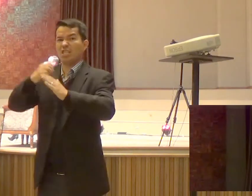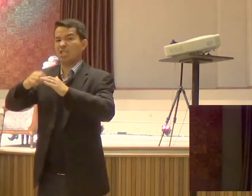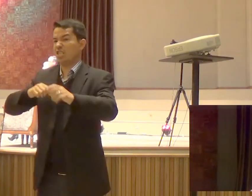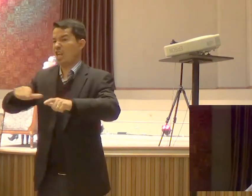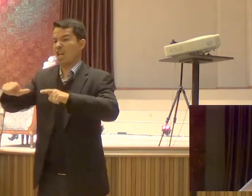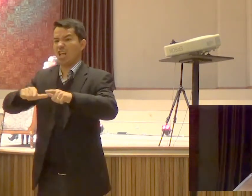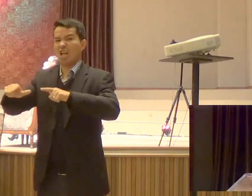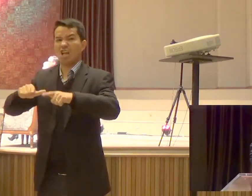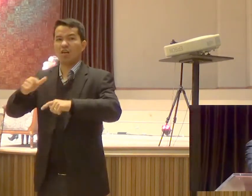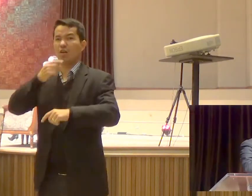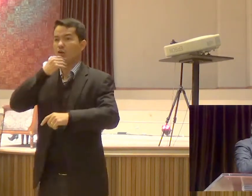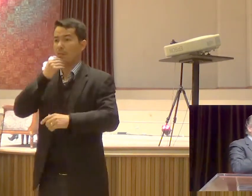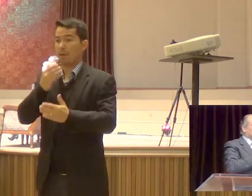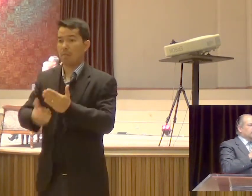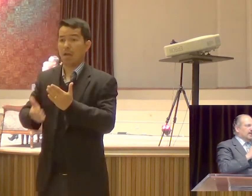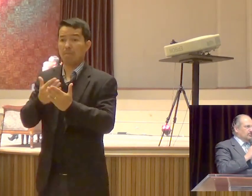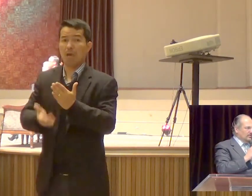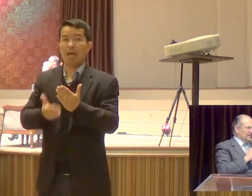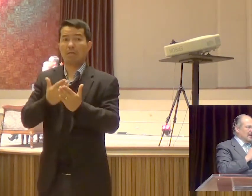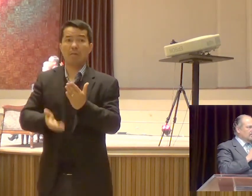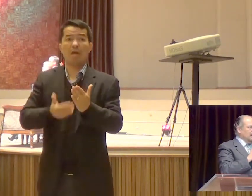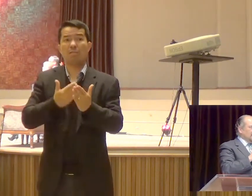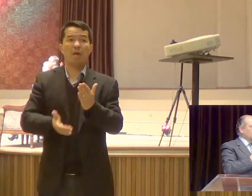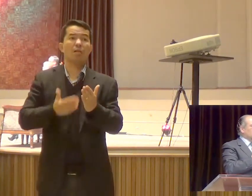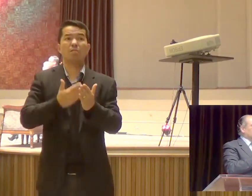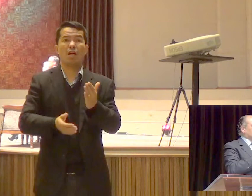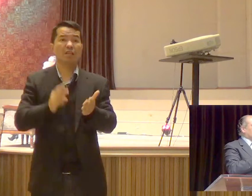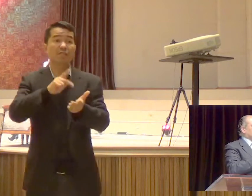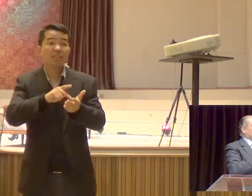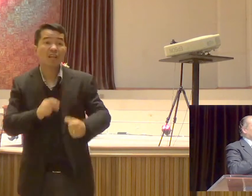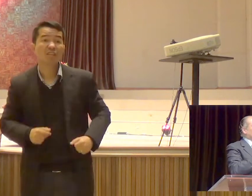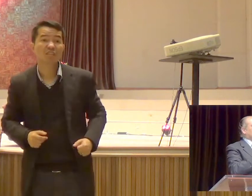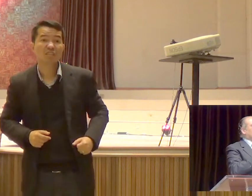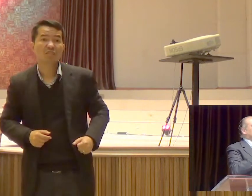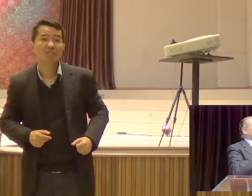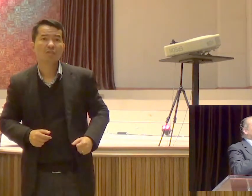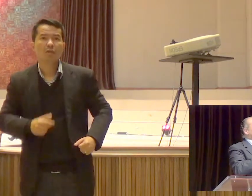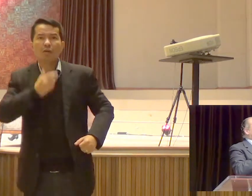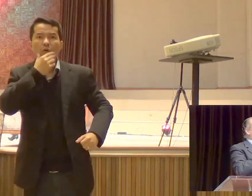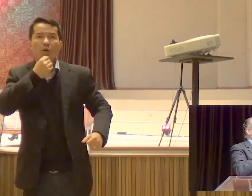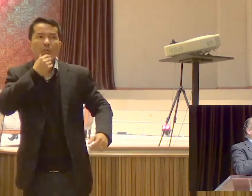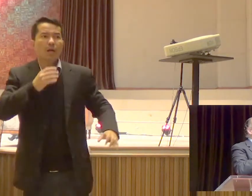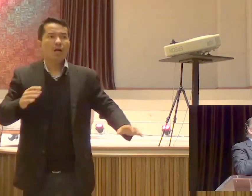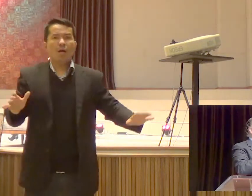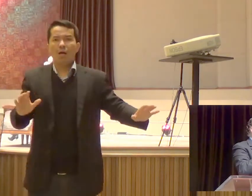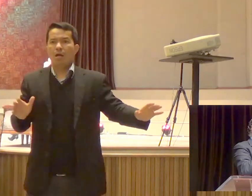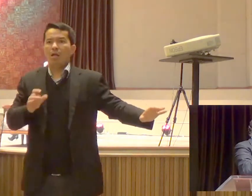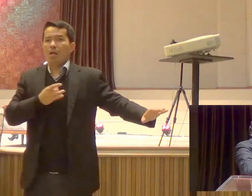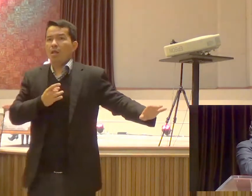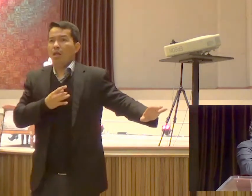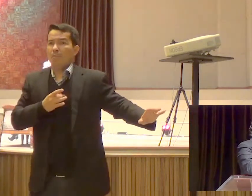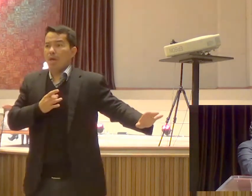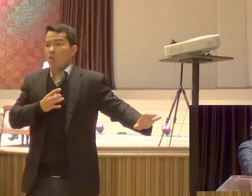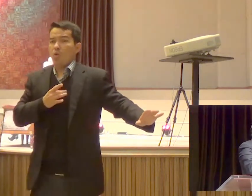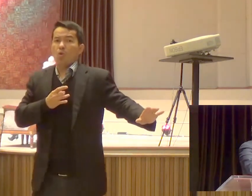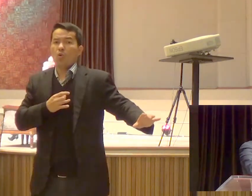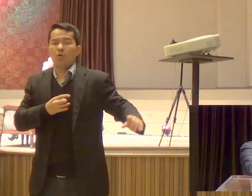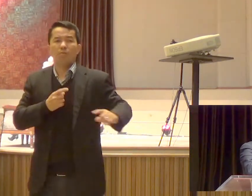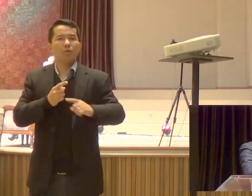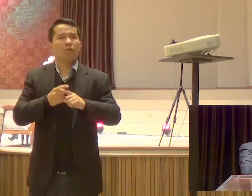muitos homens Estão perdendo Espaço para as mulheres Não é verdade? E isso está trazendo E os homens Medo O que deveria Trazer alegria Ou